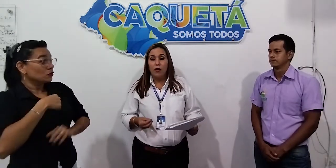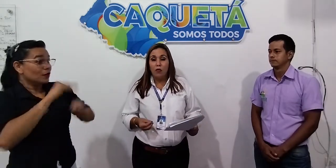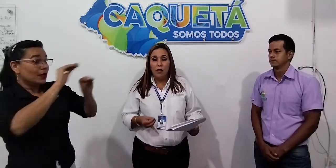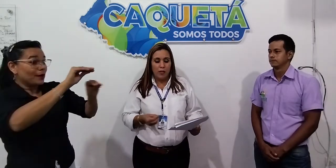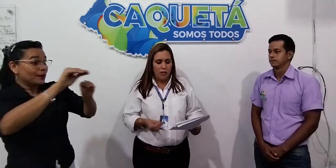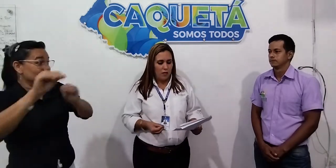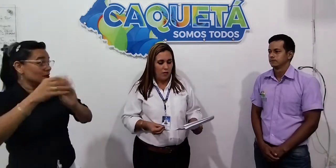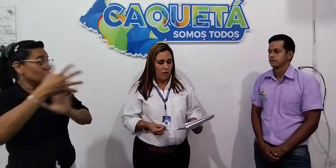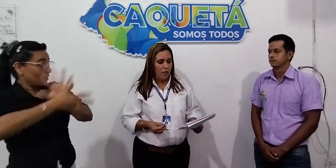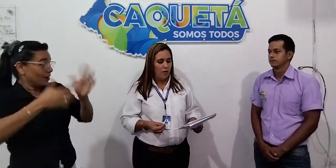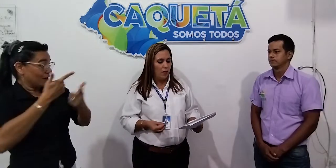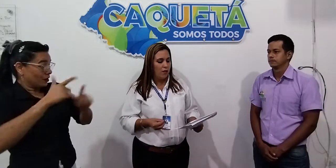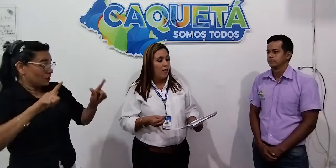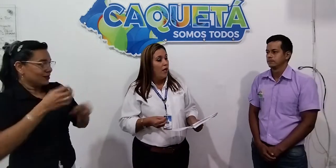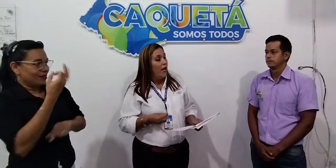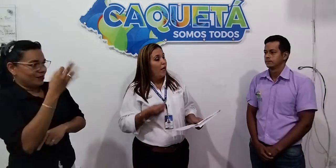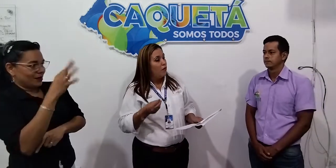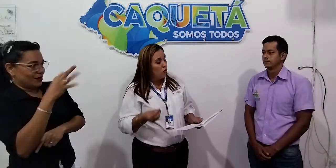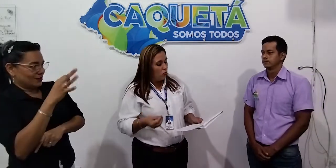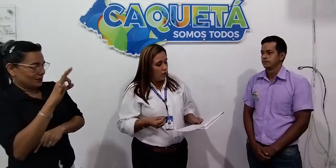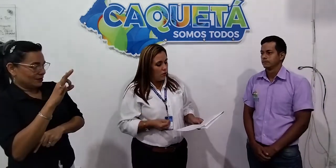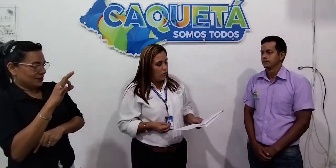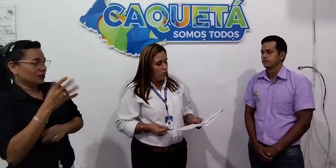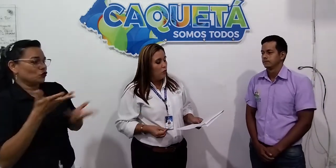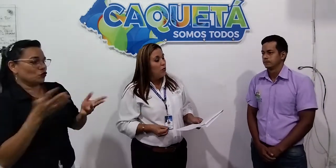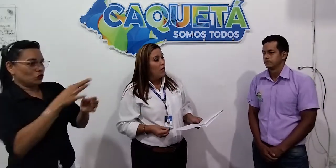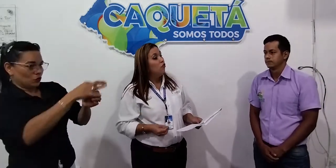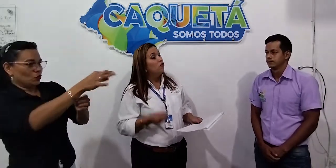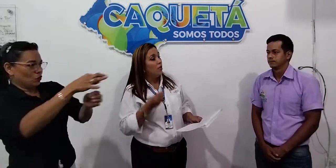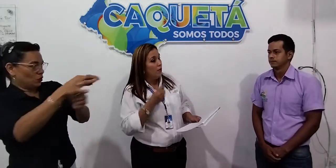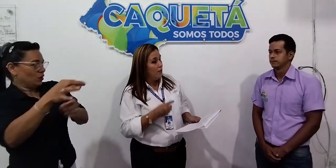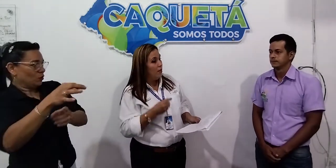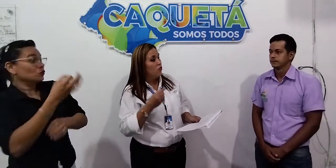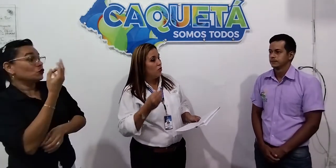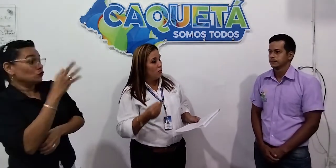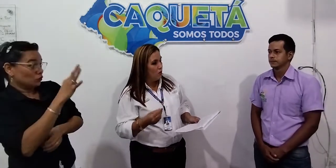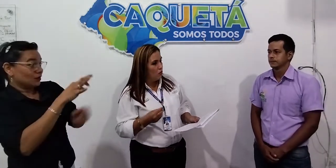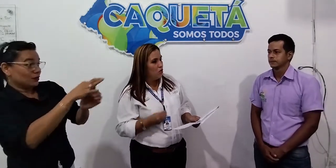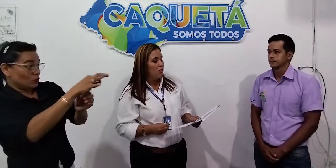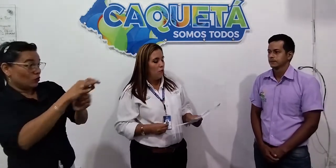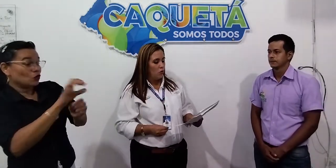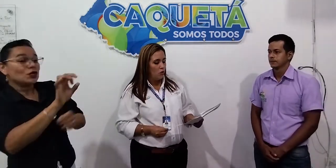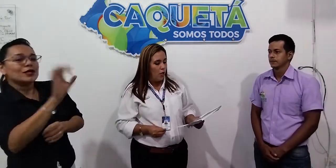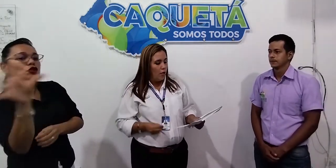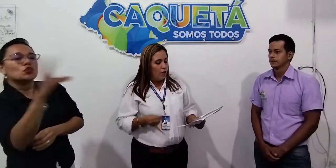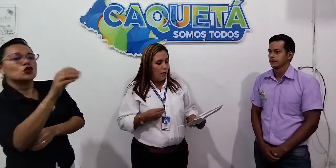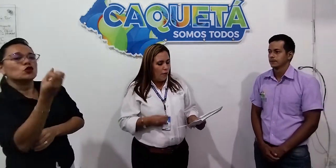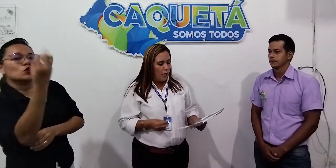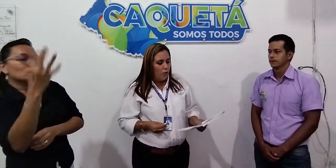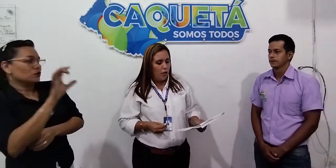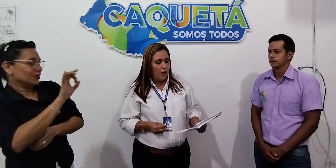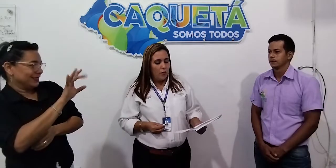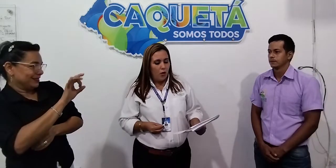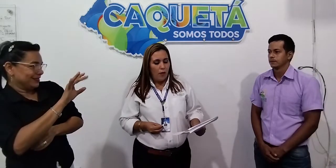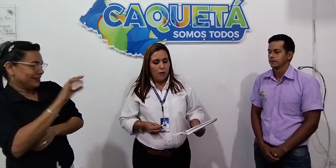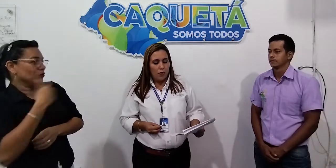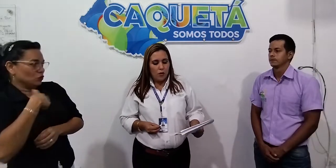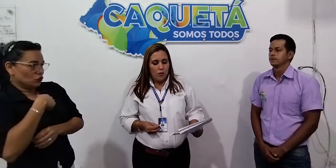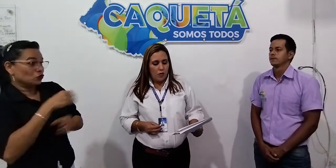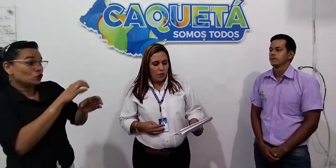lengua de señas realizadas en todos estos, en los 13 de los 15 municipios. También hemos realizado capacitaciones